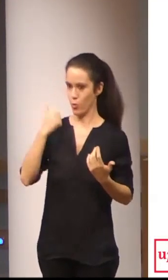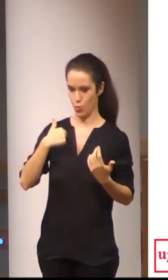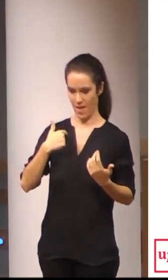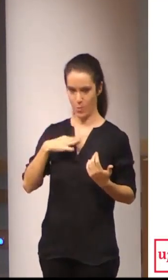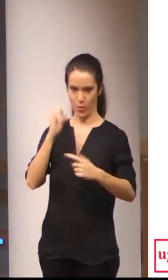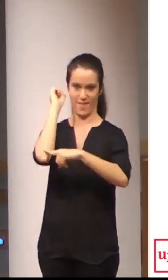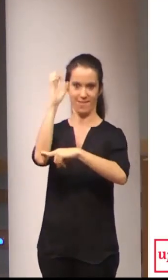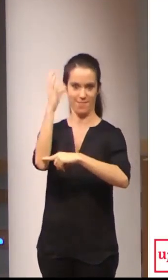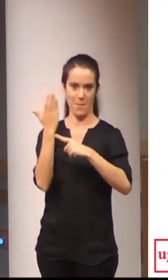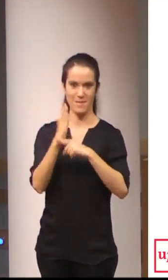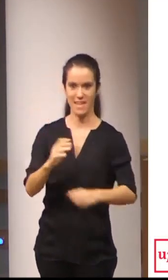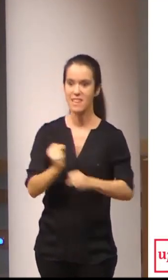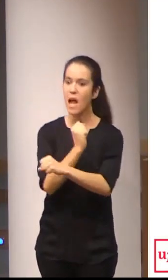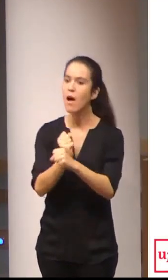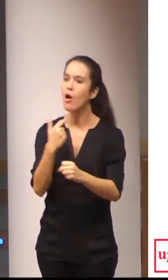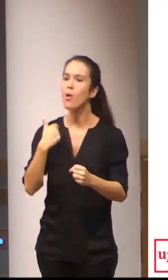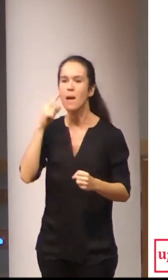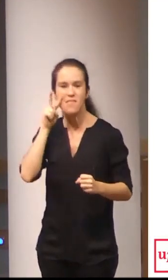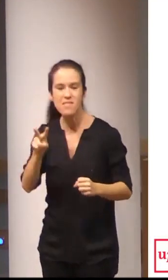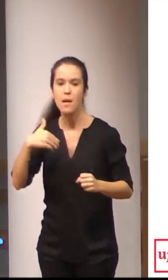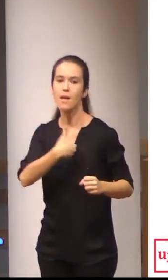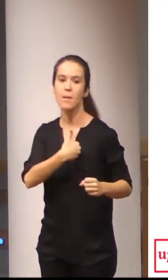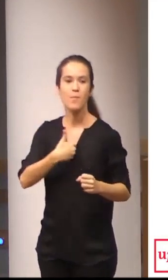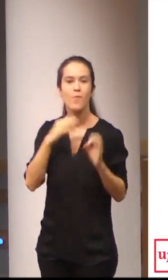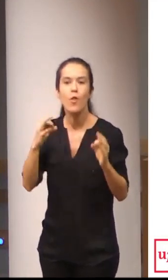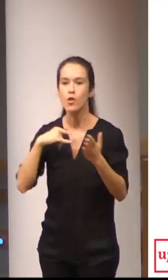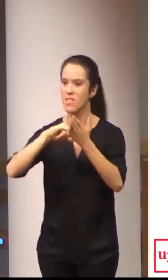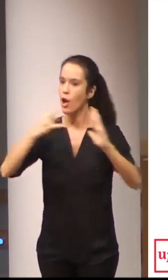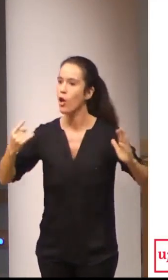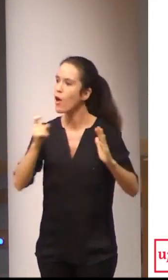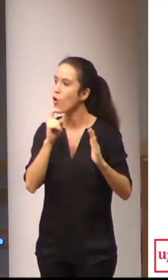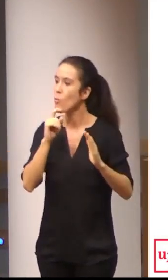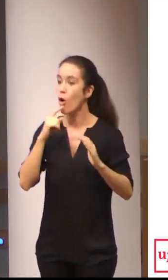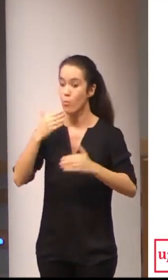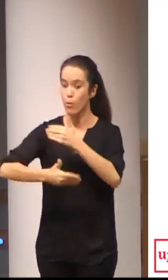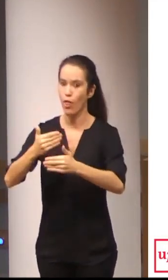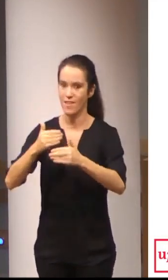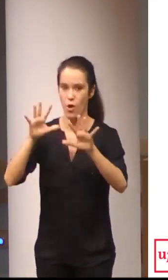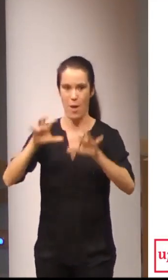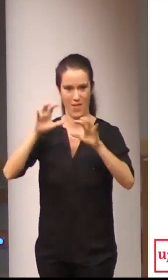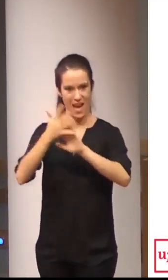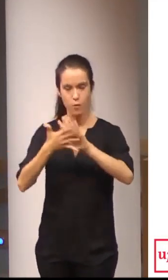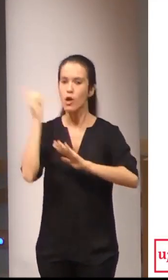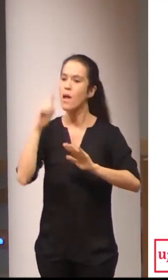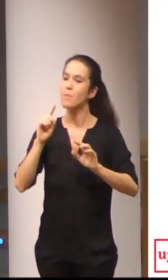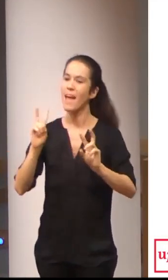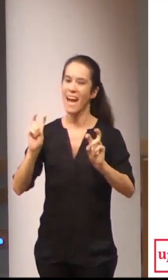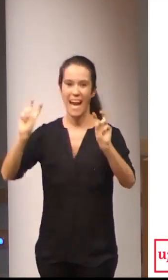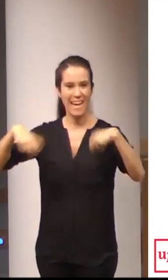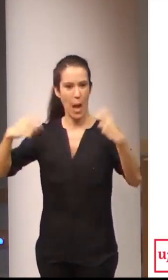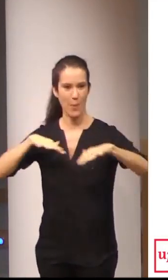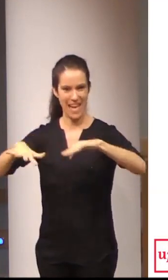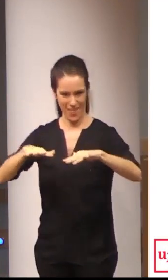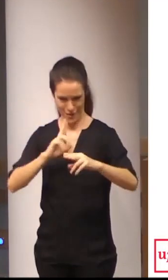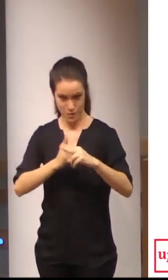que tratará o papel das tecnologías en o aprendizaje das lenguas de signos e a súa revitalización. E queríamos agradecer tamén